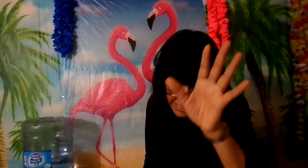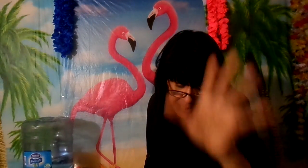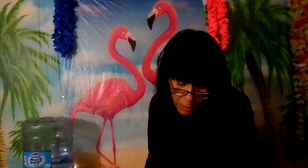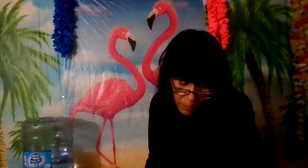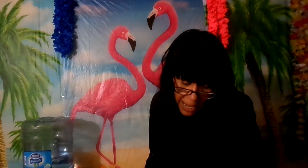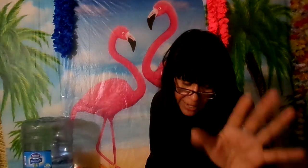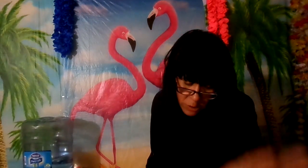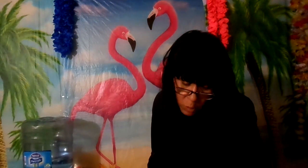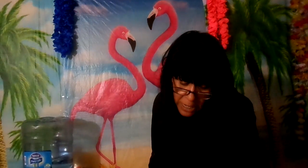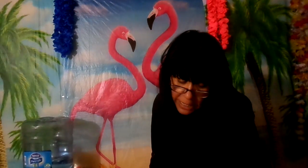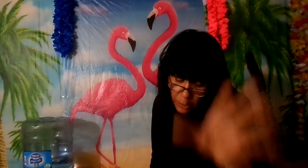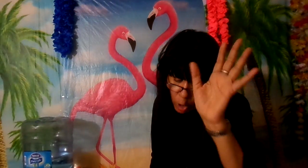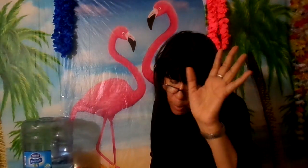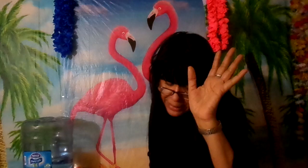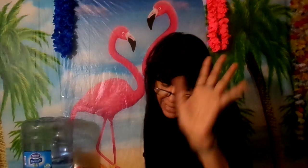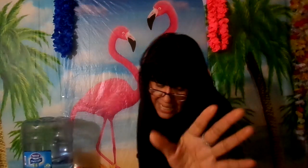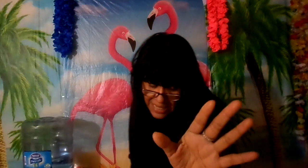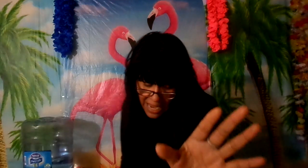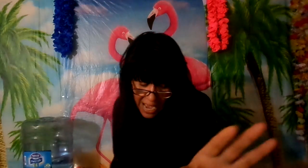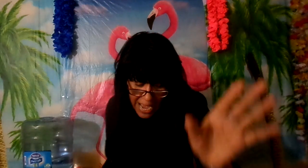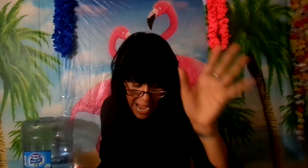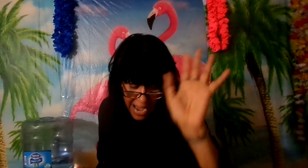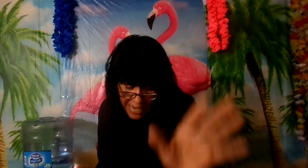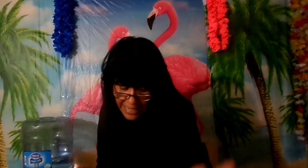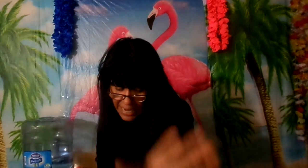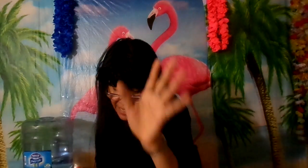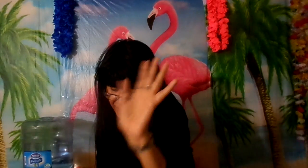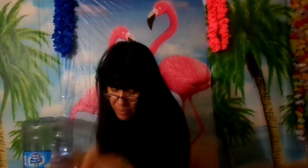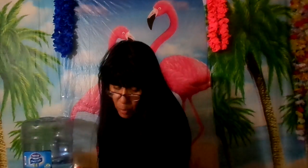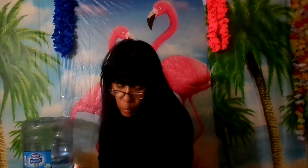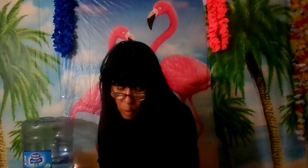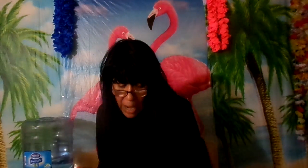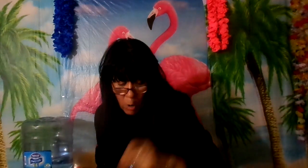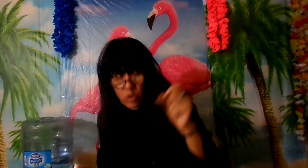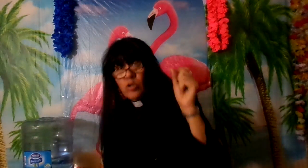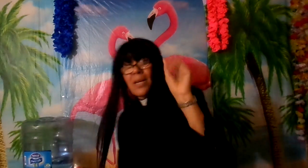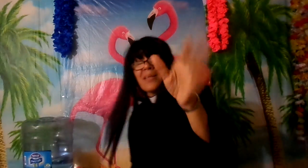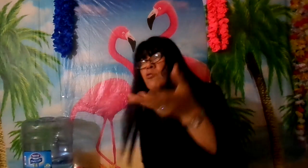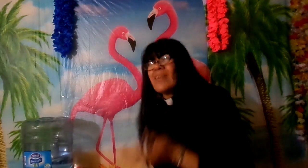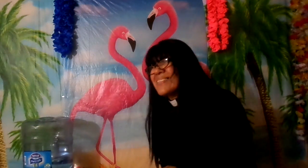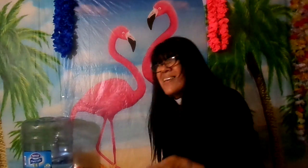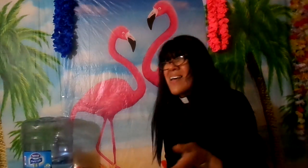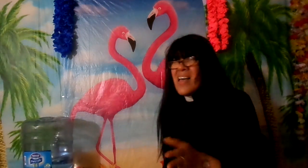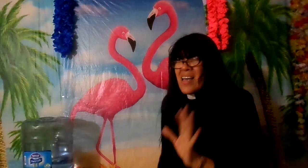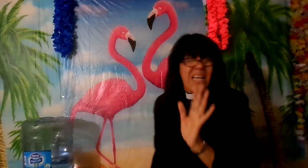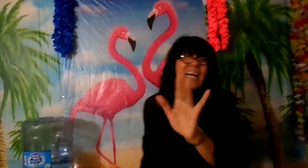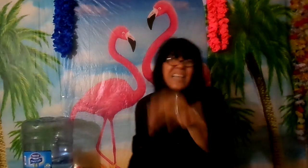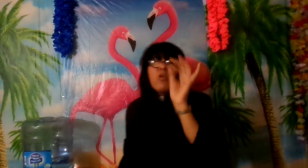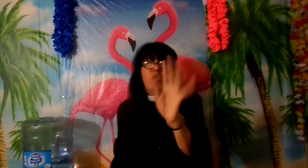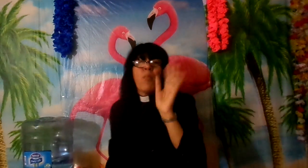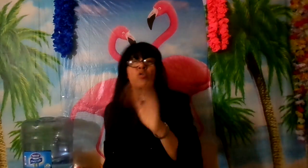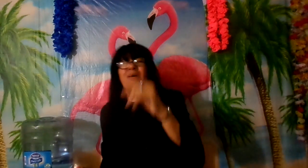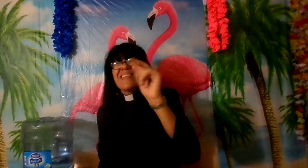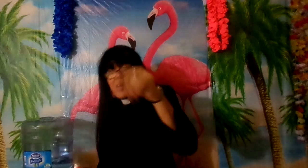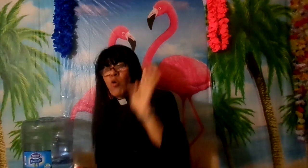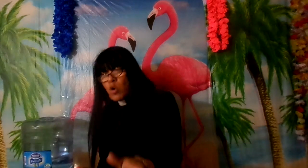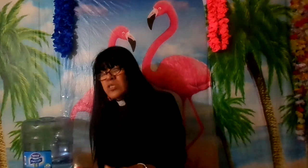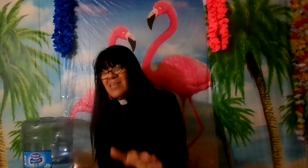dijeron a Jesús que no lo mandase a ir al abismo lucas 8 31 que hasta los demonios reconocen